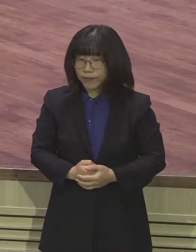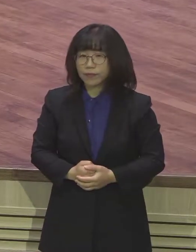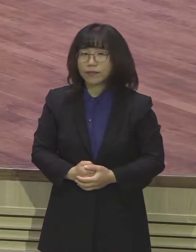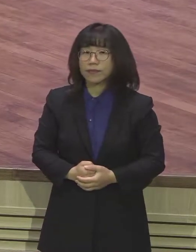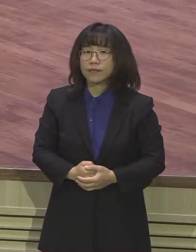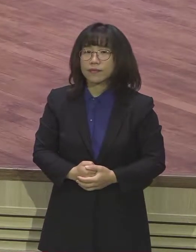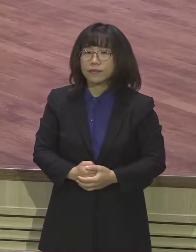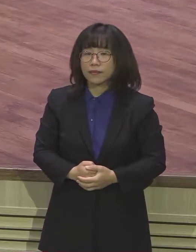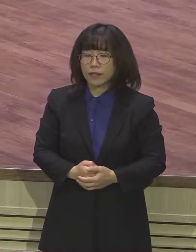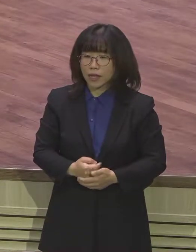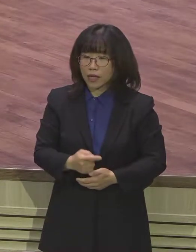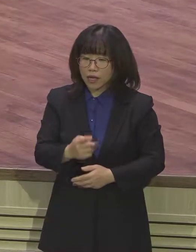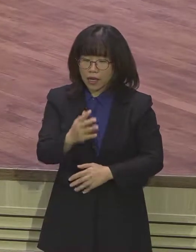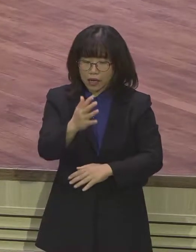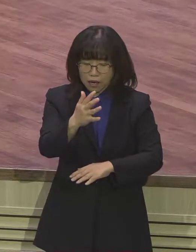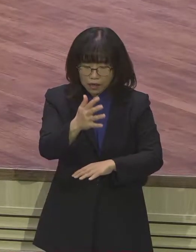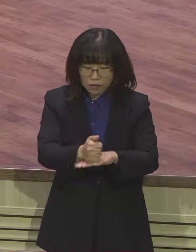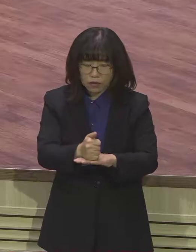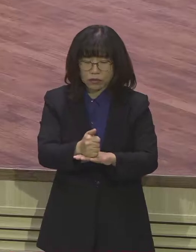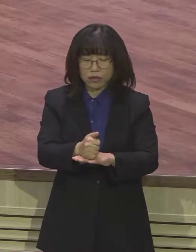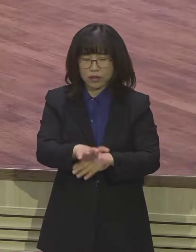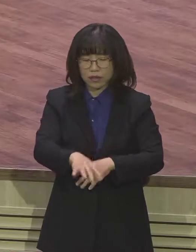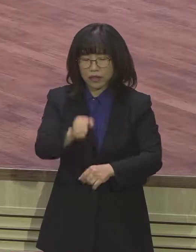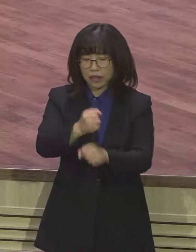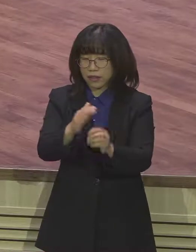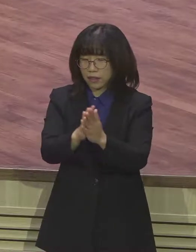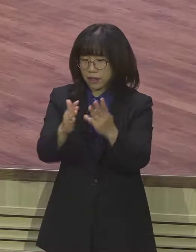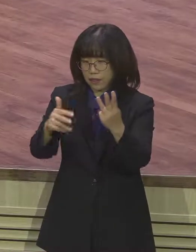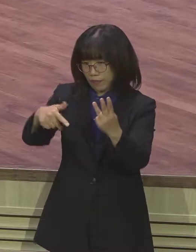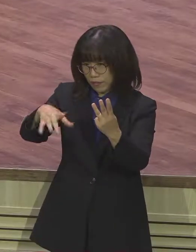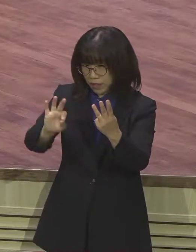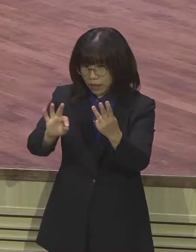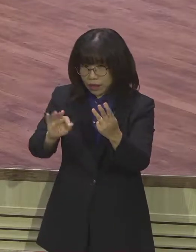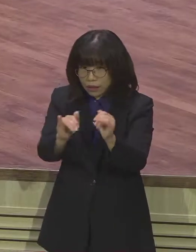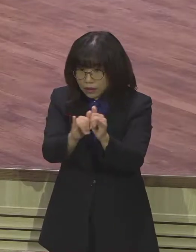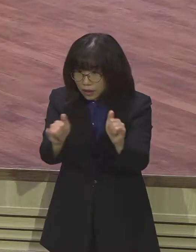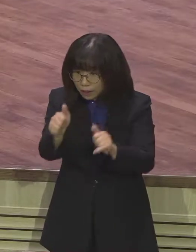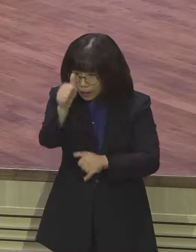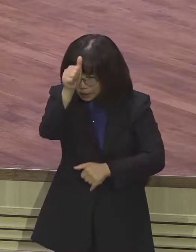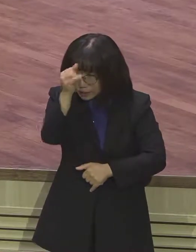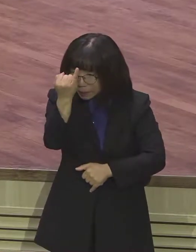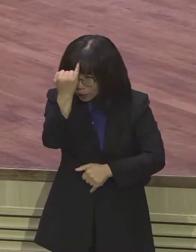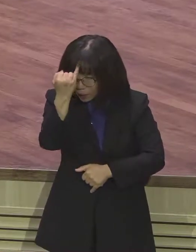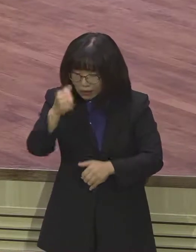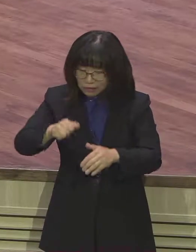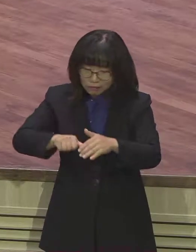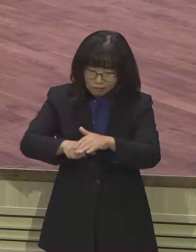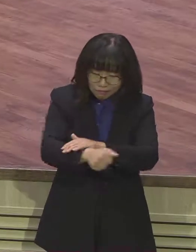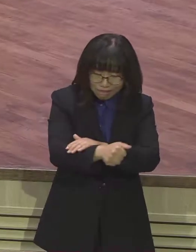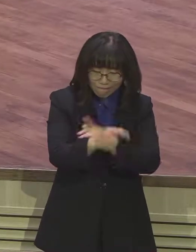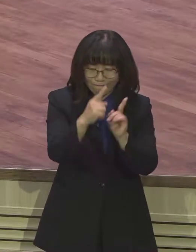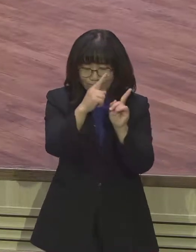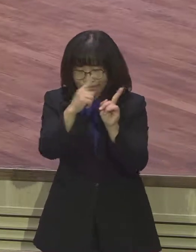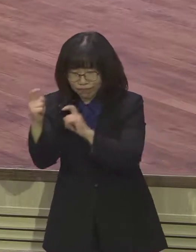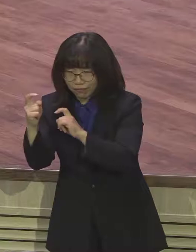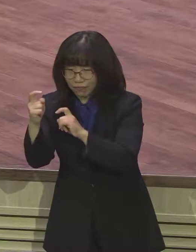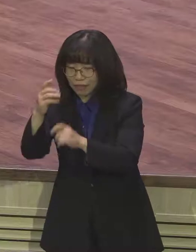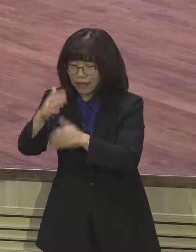그런 안타깝게도 창세계 3장 사건으로 말미야마 뱀 속에 들어간 사단에게 속아 하나님의 말씀에 불손정하는 죄를 짓고 맙니다.